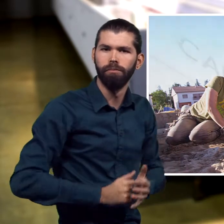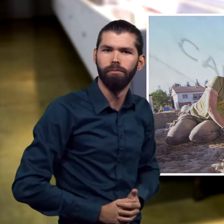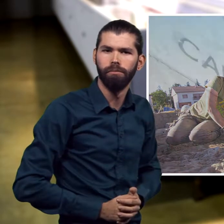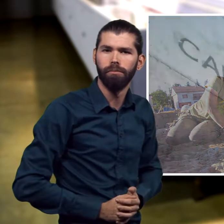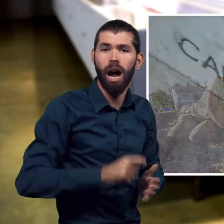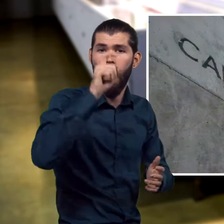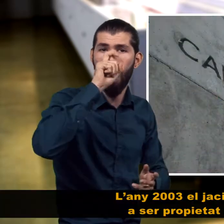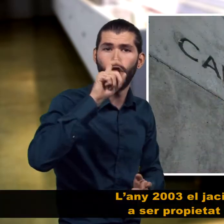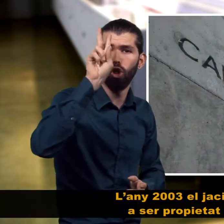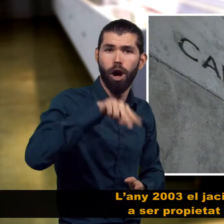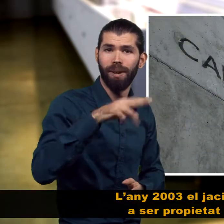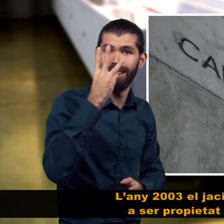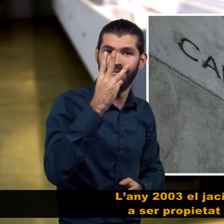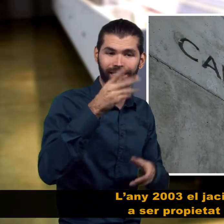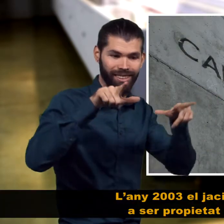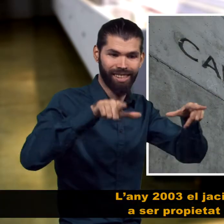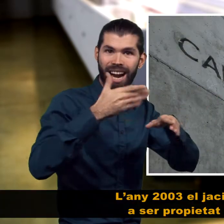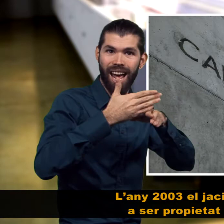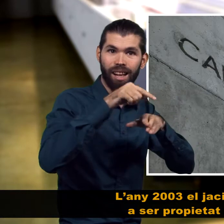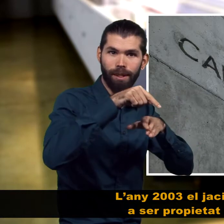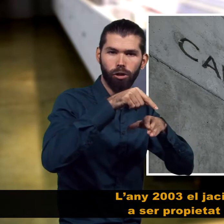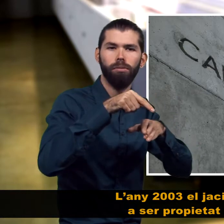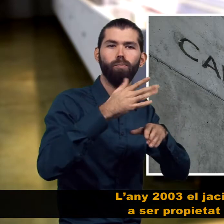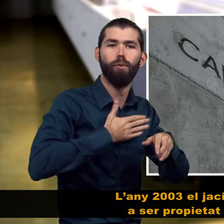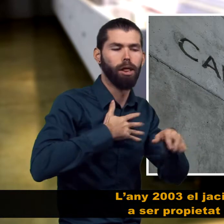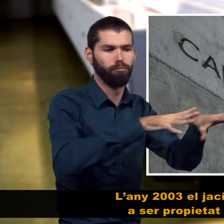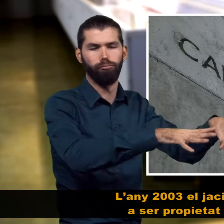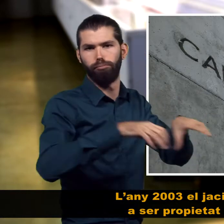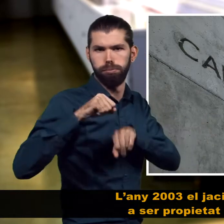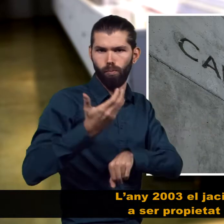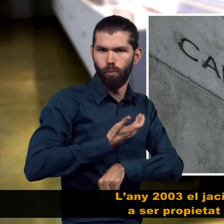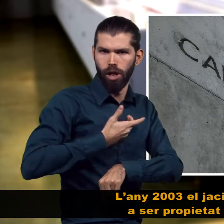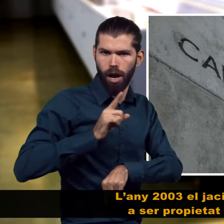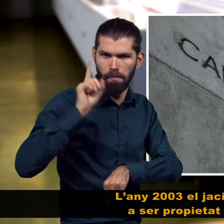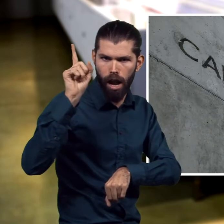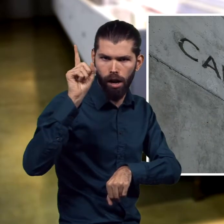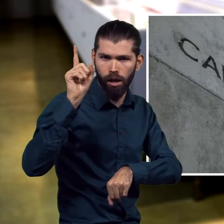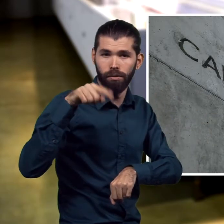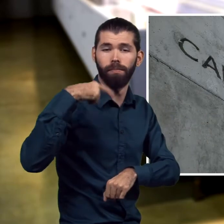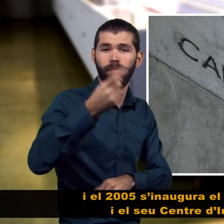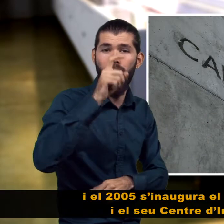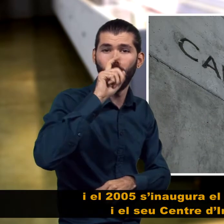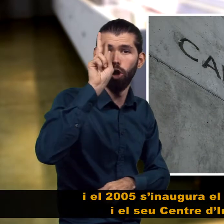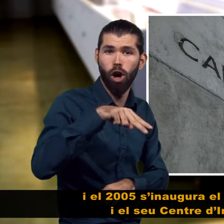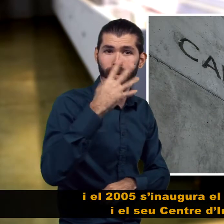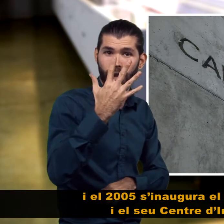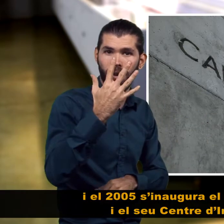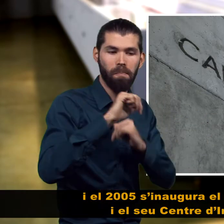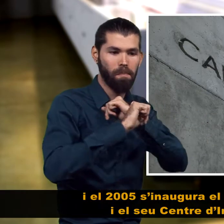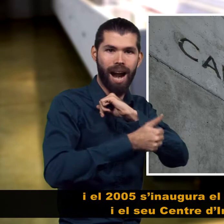i europees. L'any 2003 el jaciment passa a ser propietat municipal i el 2005 s'inaugura el